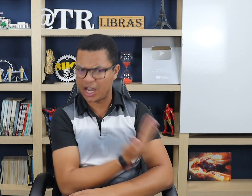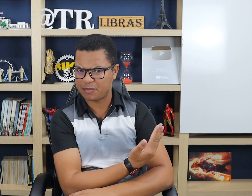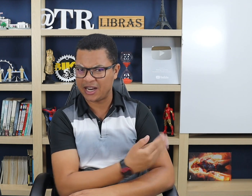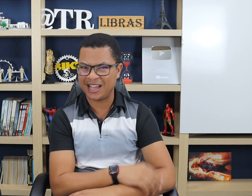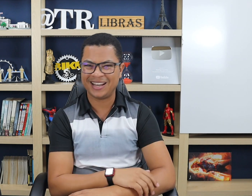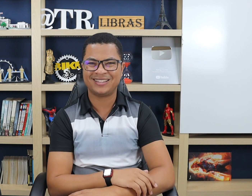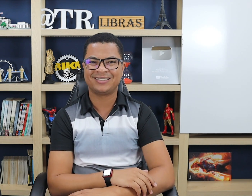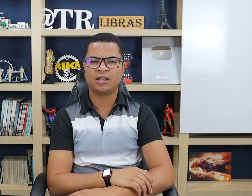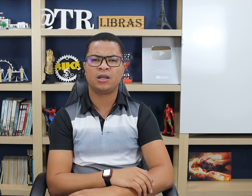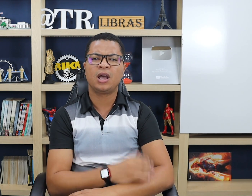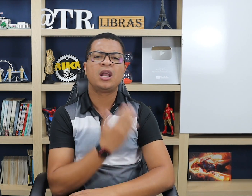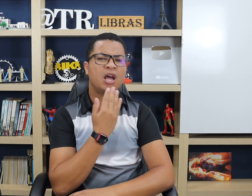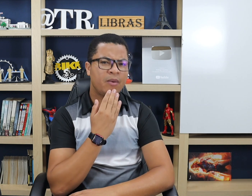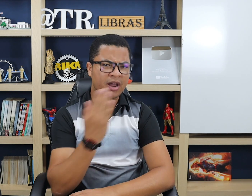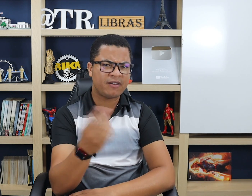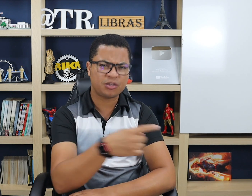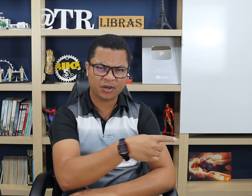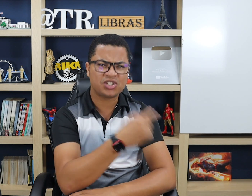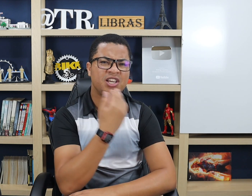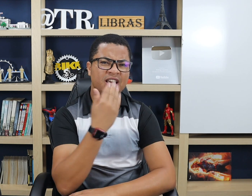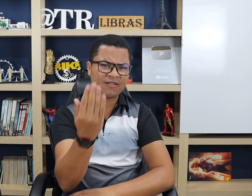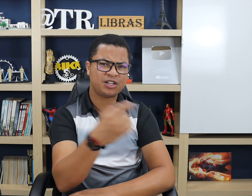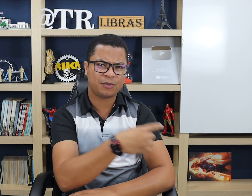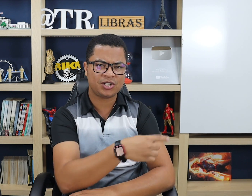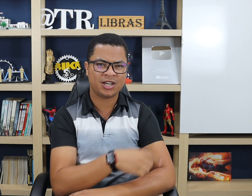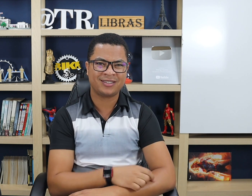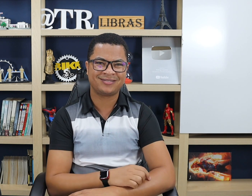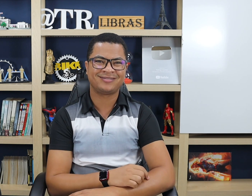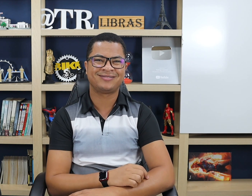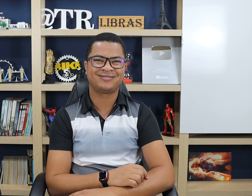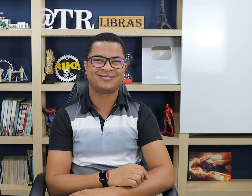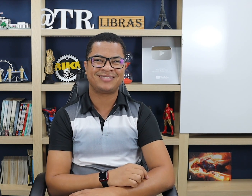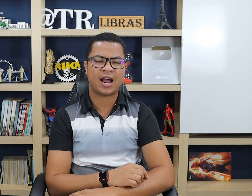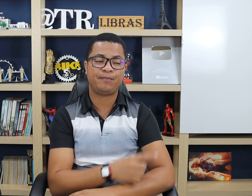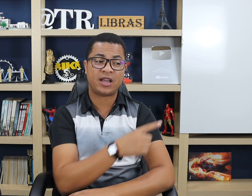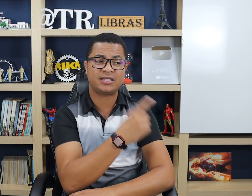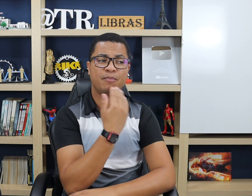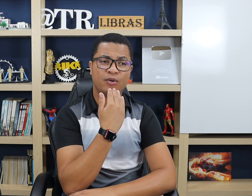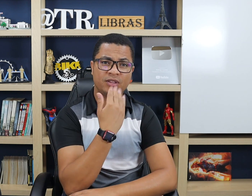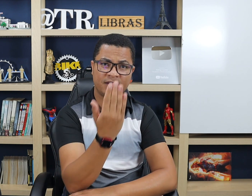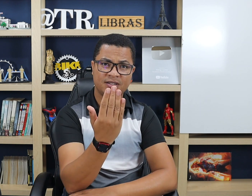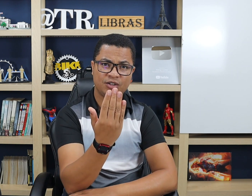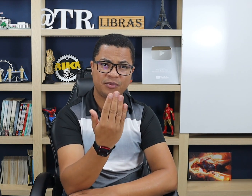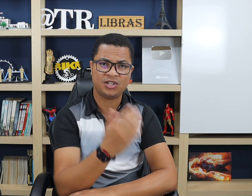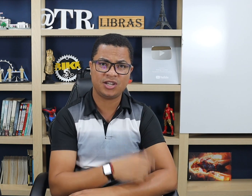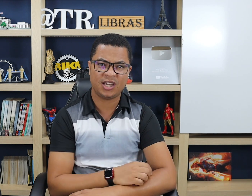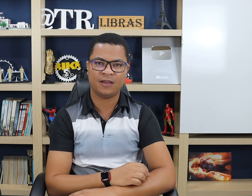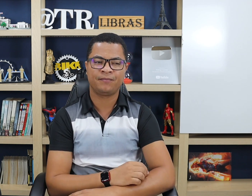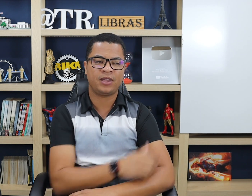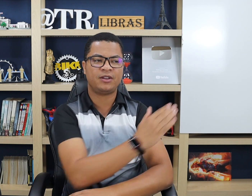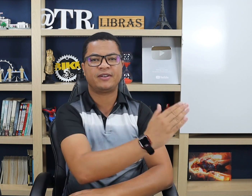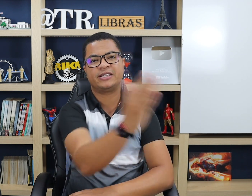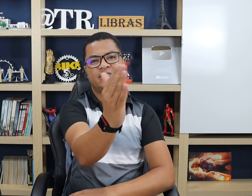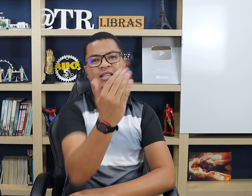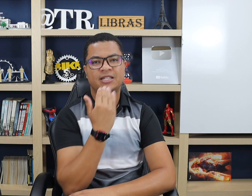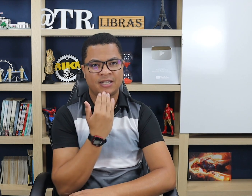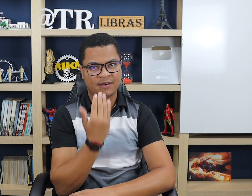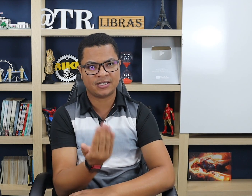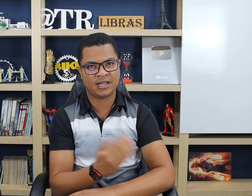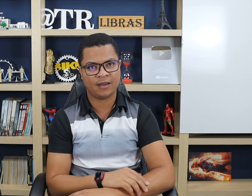pede pra ele. Não, ele vai te pedir, ele vai te pedir. Tá? Daí você aponta e faz sinal de pedir aqui. Em vez de fazer assim, você faz aqui,